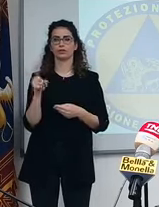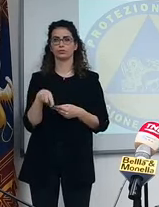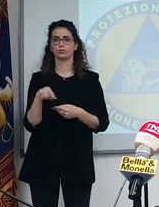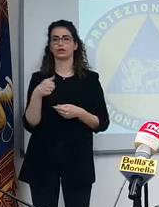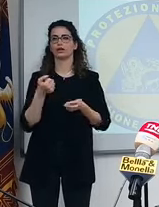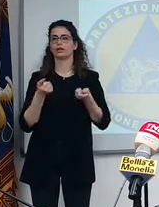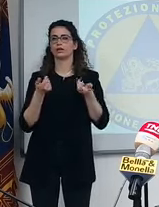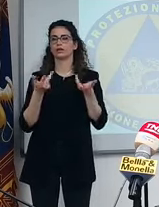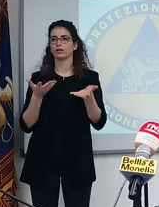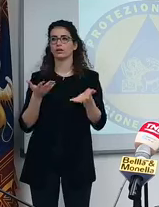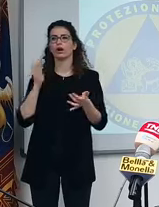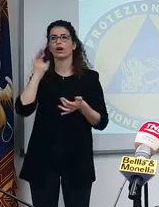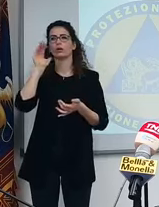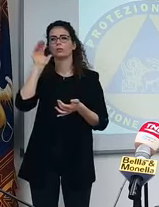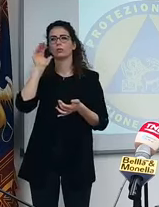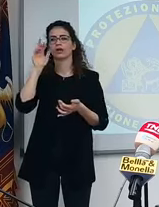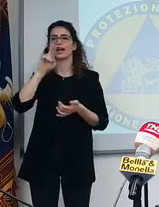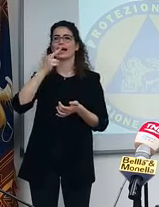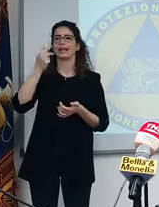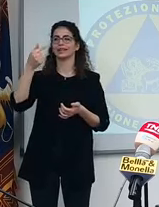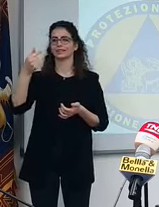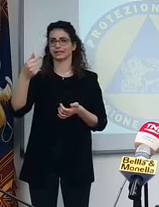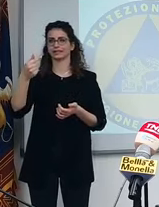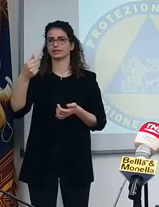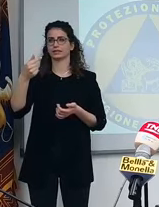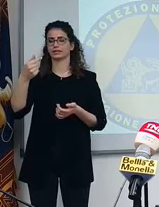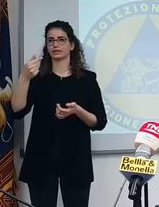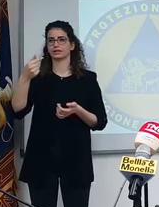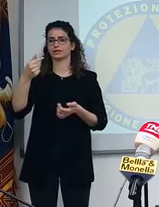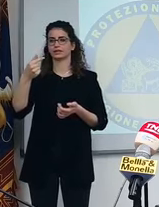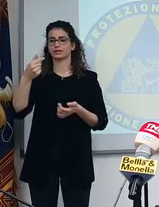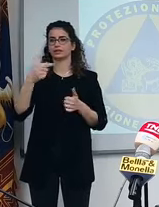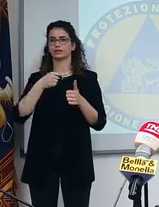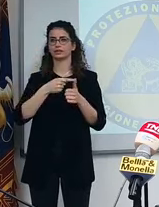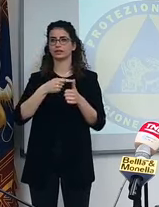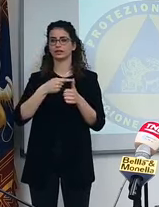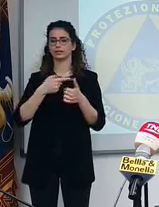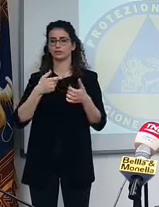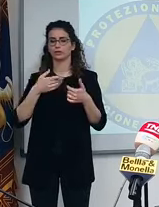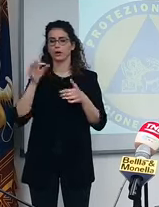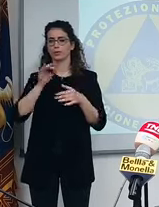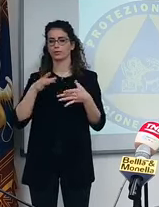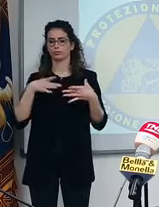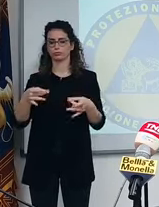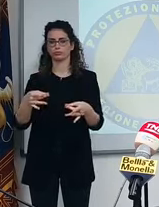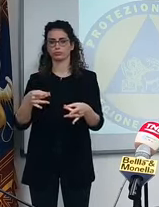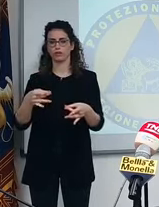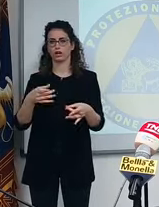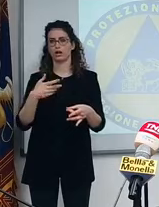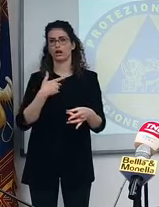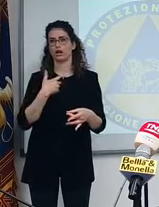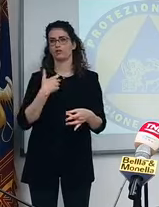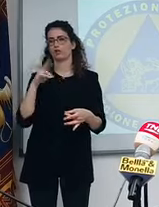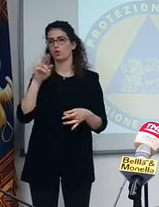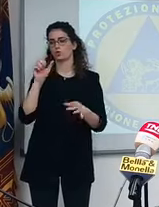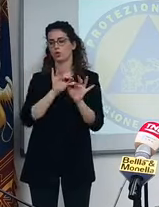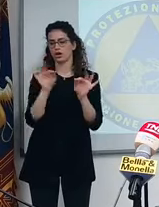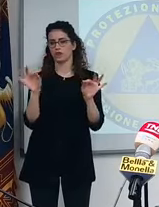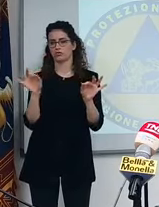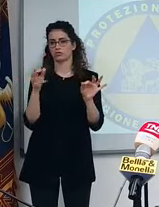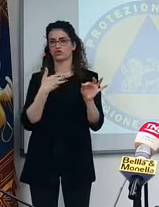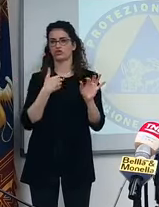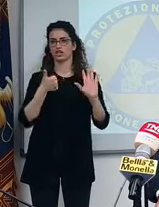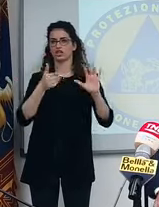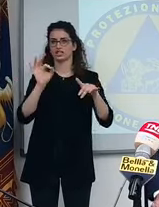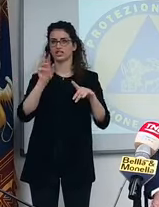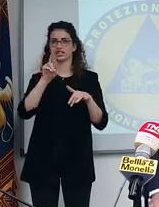anche i dati, le proiezioni dei dati su R con T e incidenza, ma comunque stanno andando giù, visto delle ULS che sono a 60